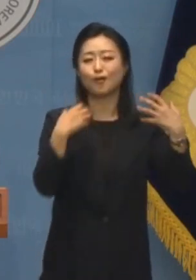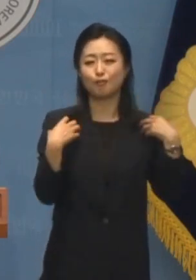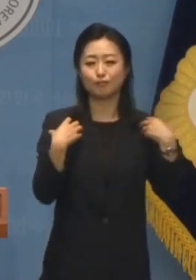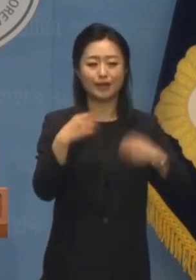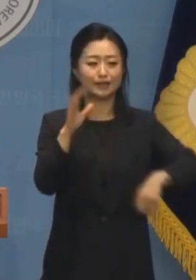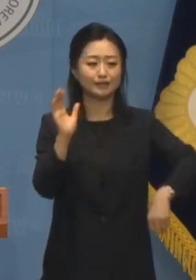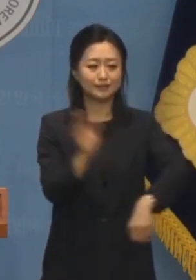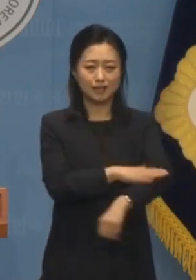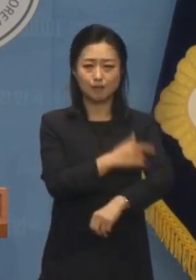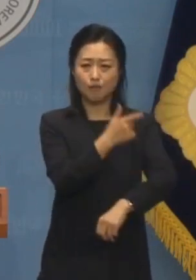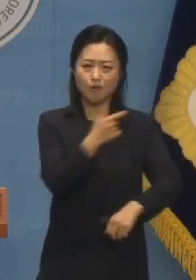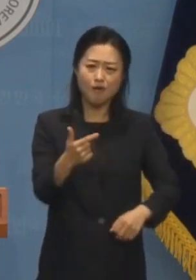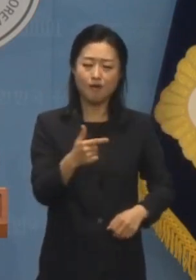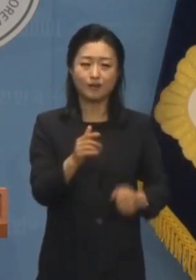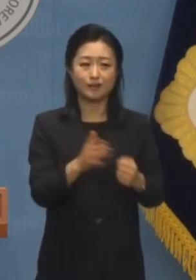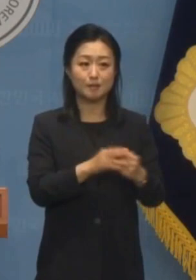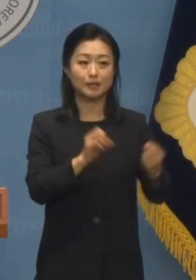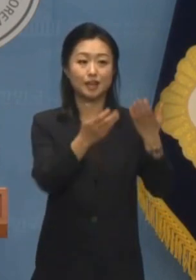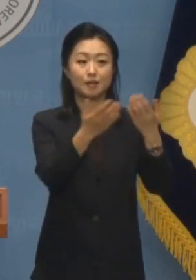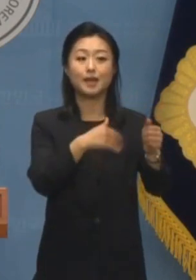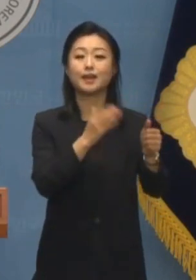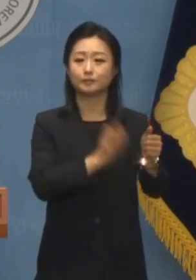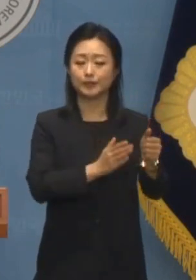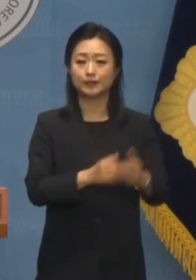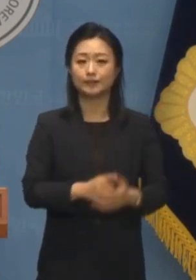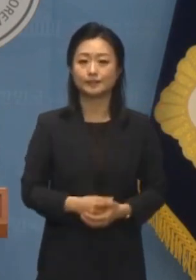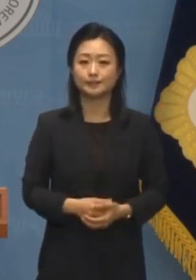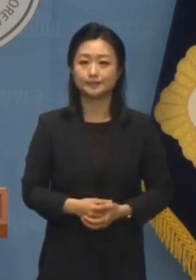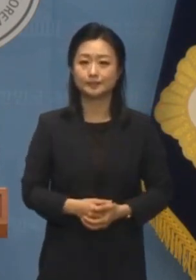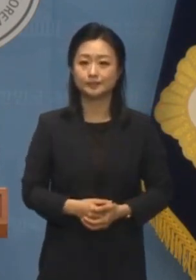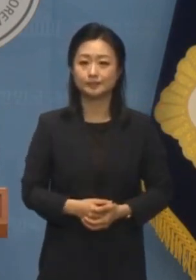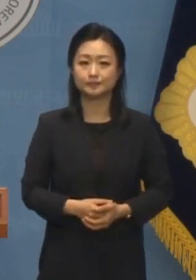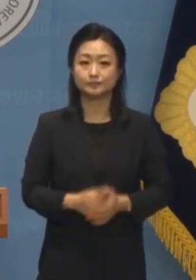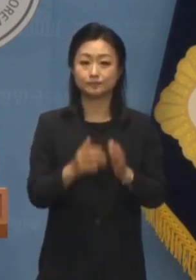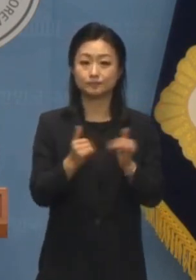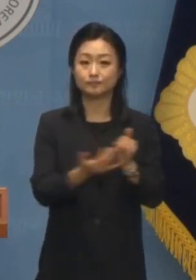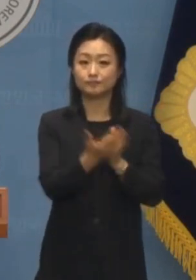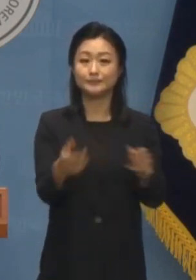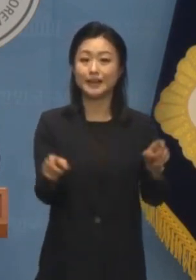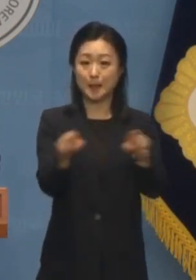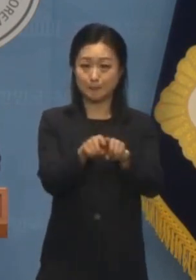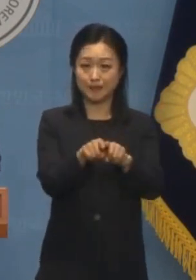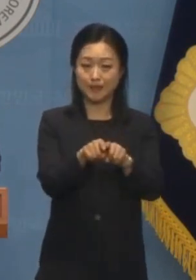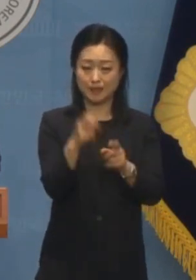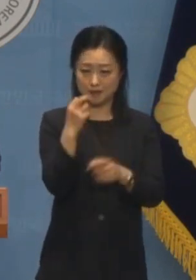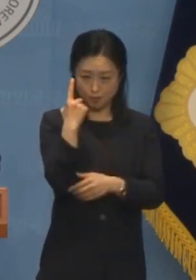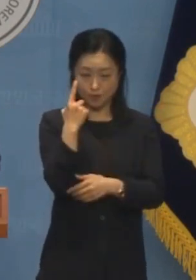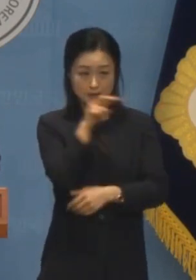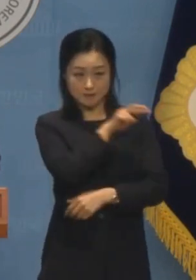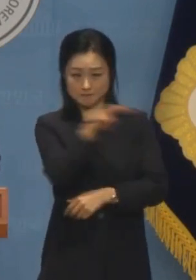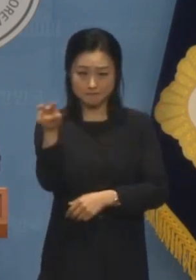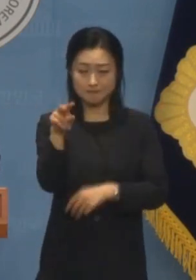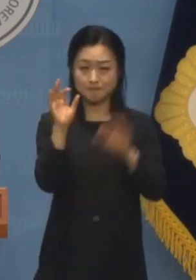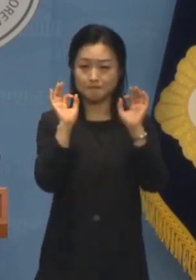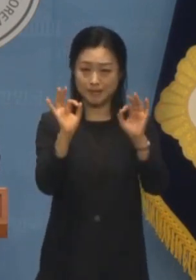책임 있는 답변과 조치를 요구합니다 국민과 함께 지켜보겠습니다